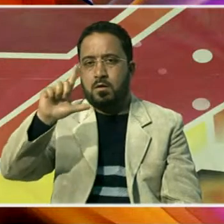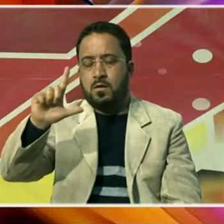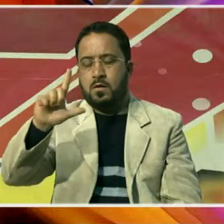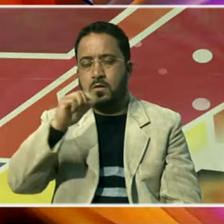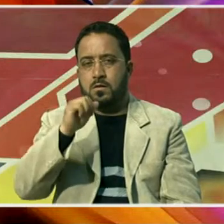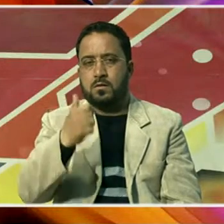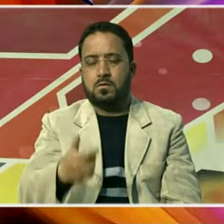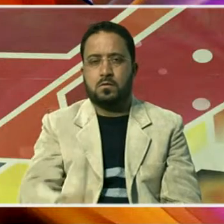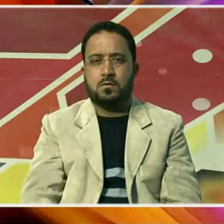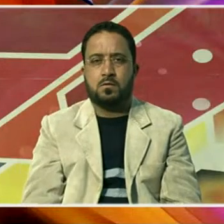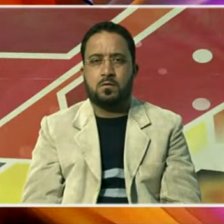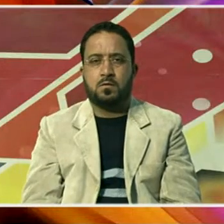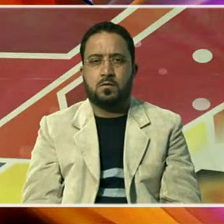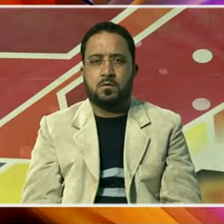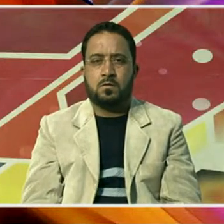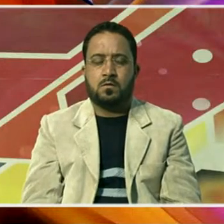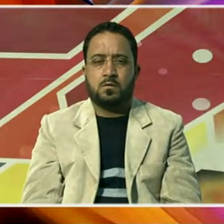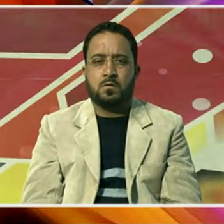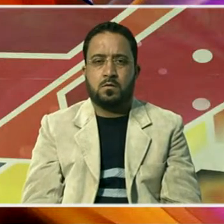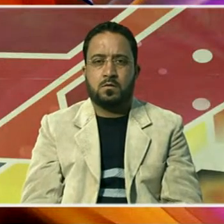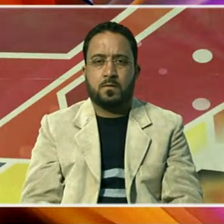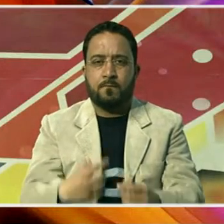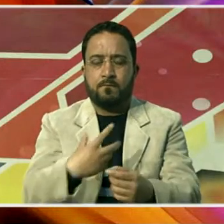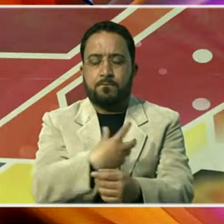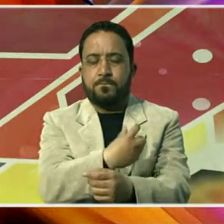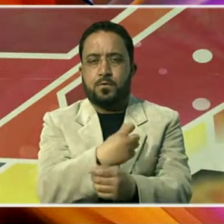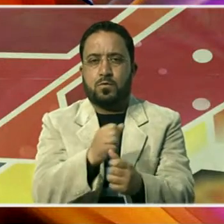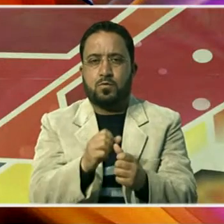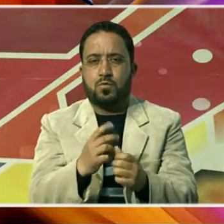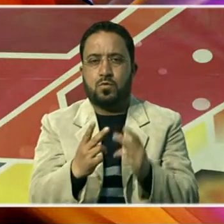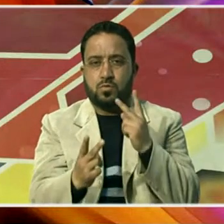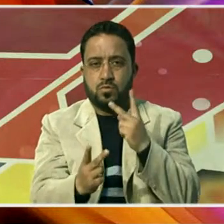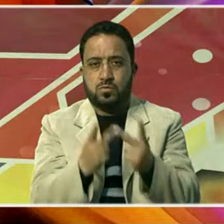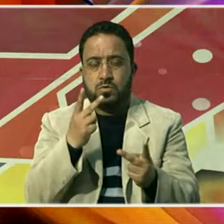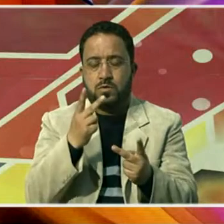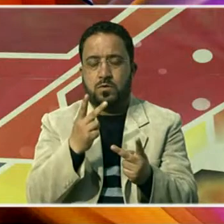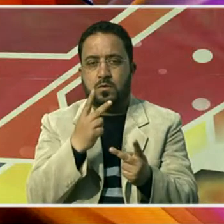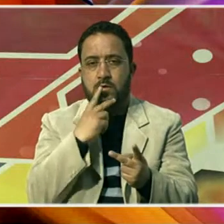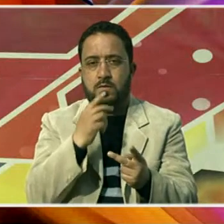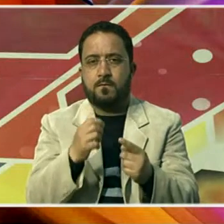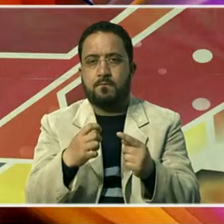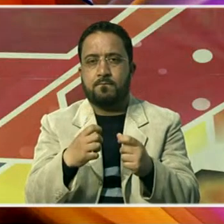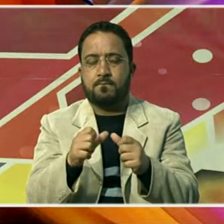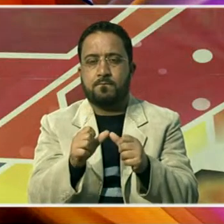اس ویکسین کی دوسری خوراک دی گئی ہے